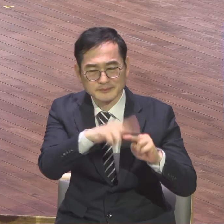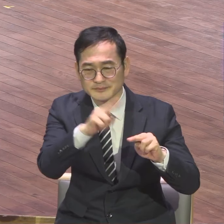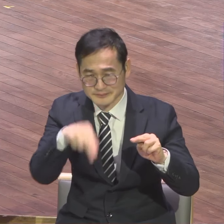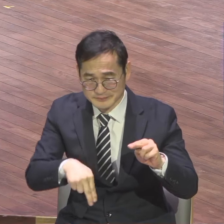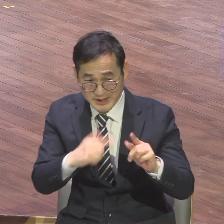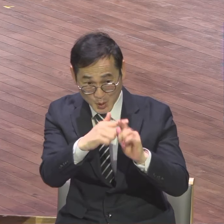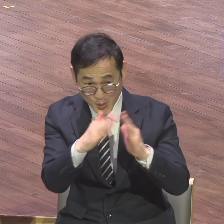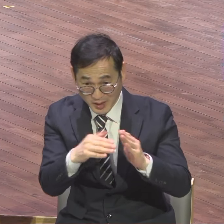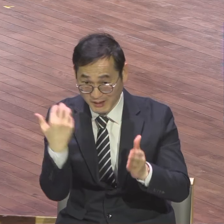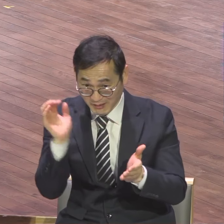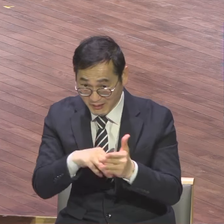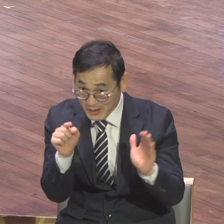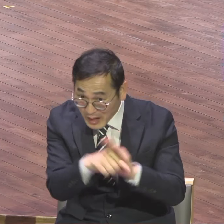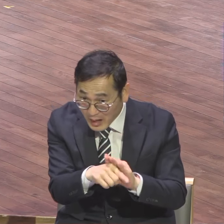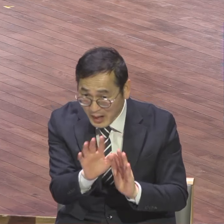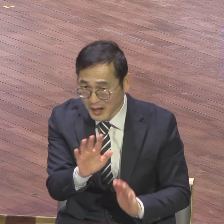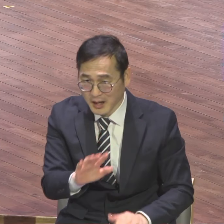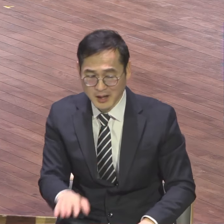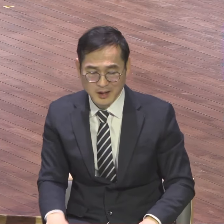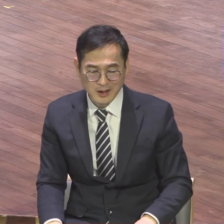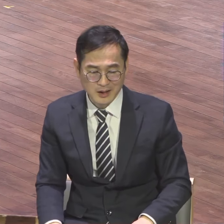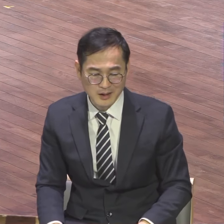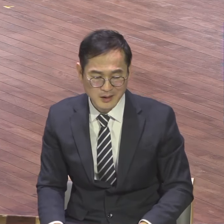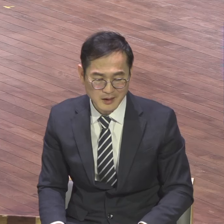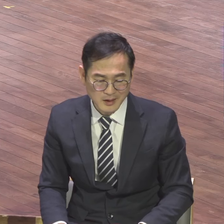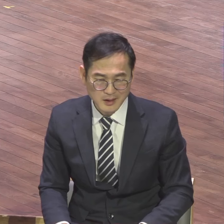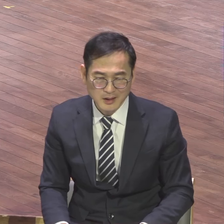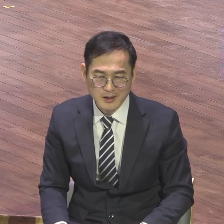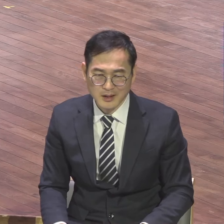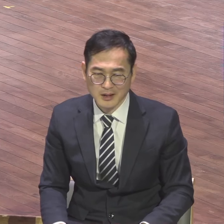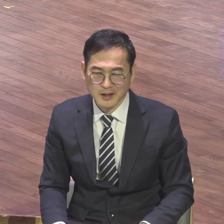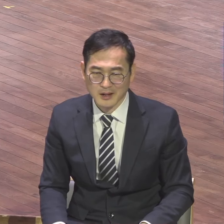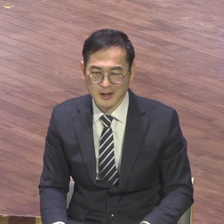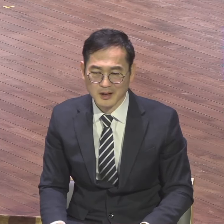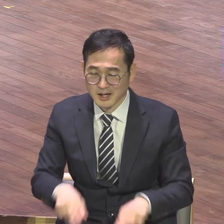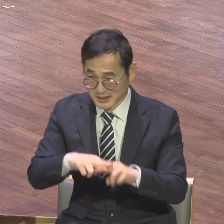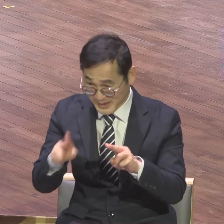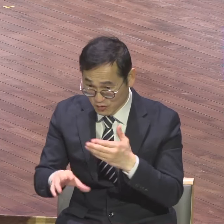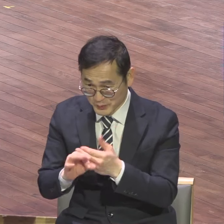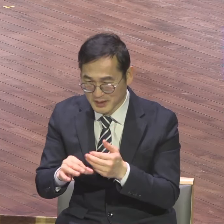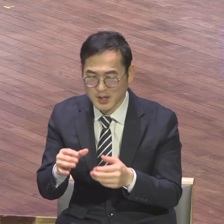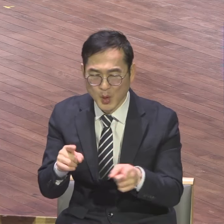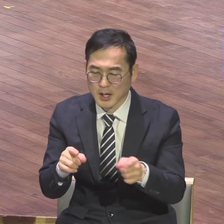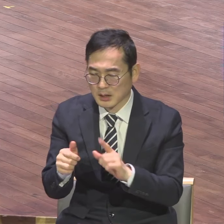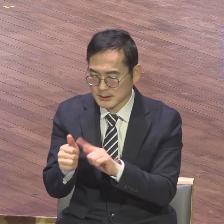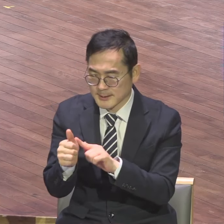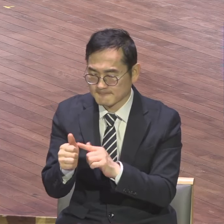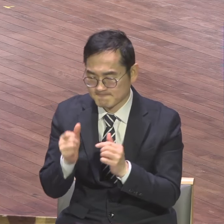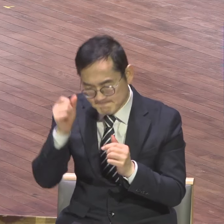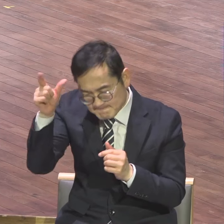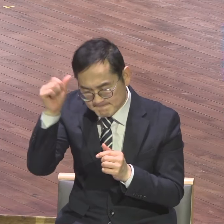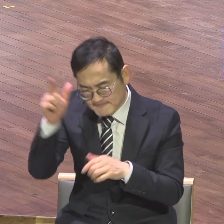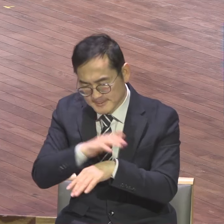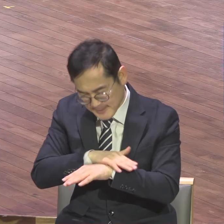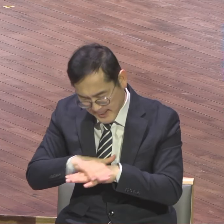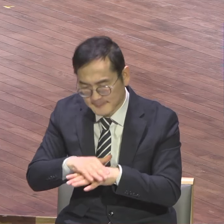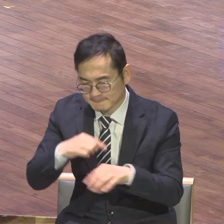잘 했으면 원로 목사를 앉아계시고 안 그러면 거기다 갈 데가 없어요 눈치가 보기가 갈 데가 없어요 은퇴